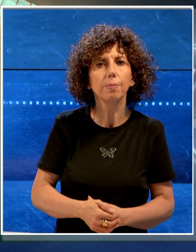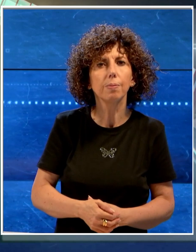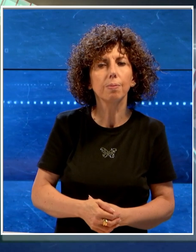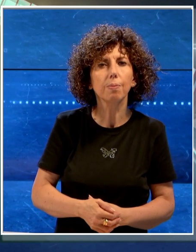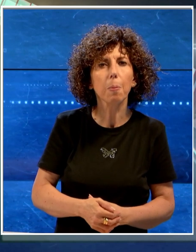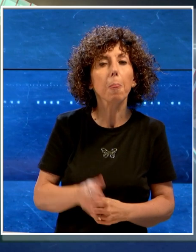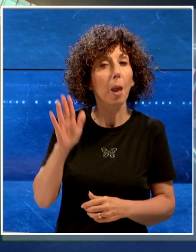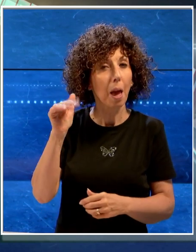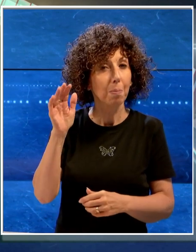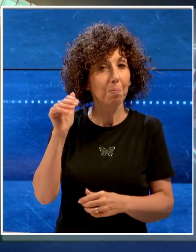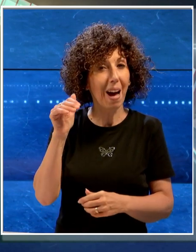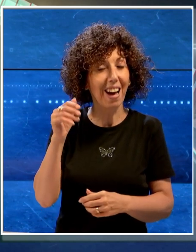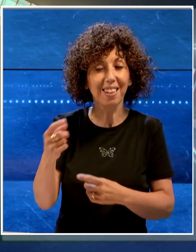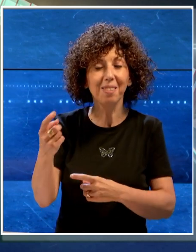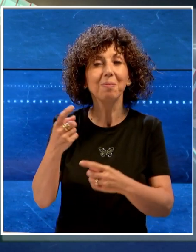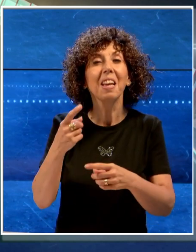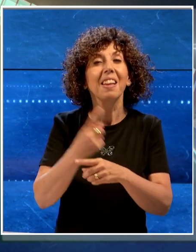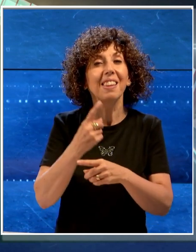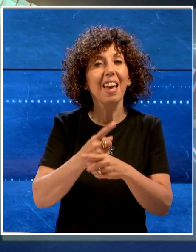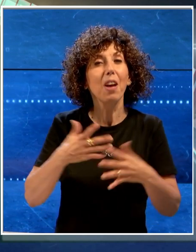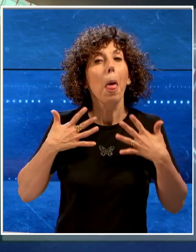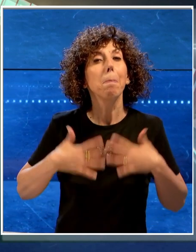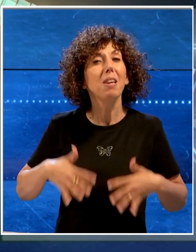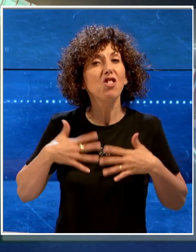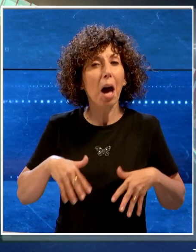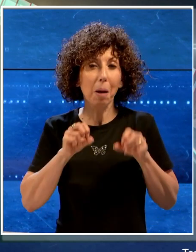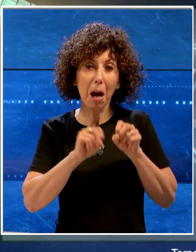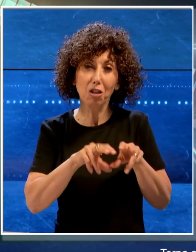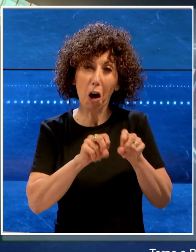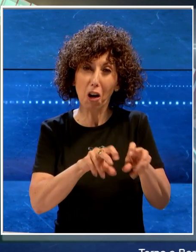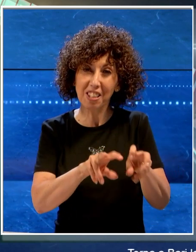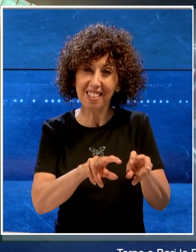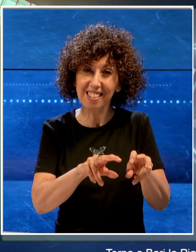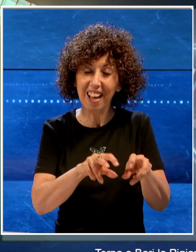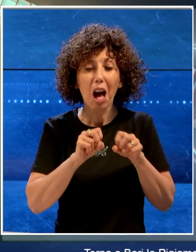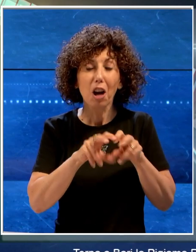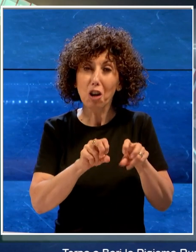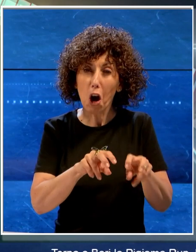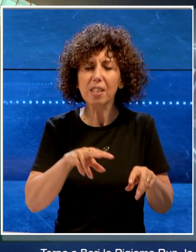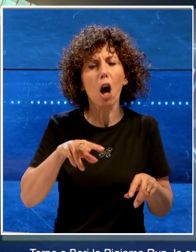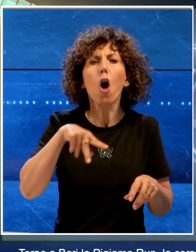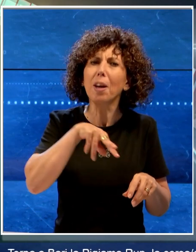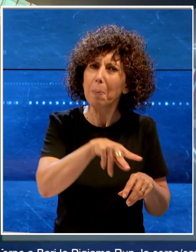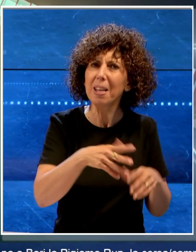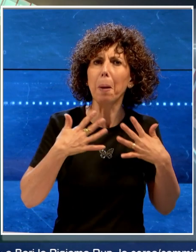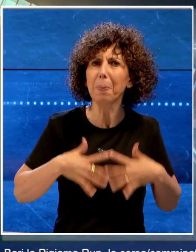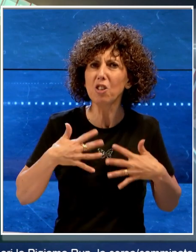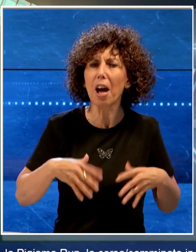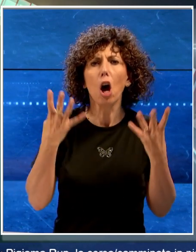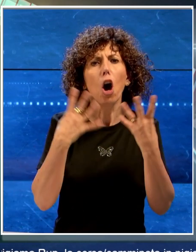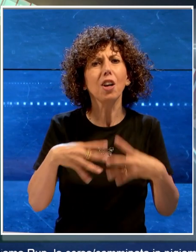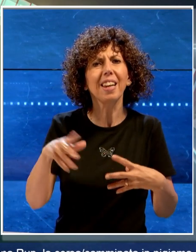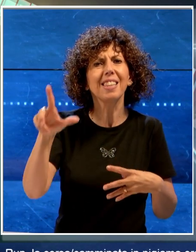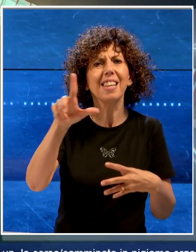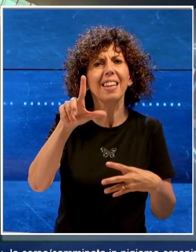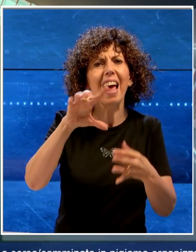Torna a Bari la Pijama Run, la corsa camminata in pigiama organizzata dalla LILT, Lega